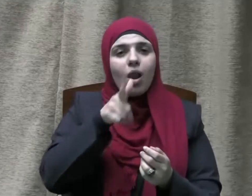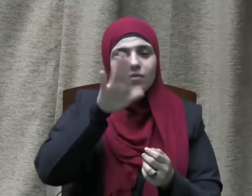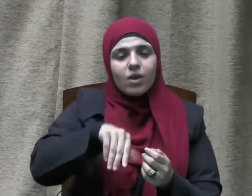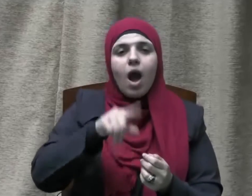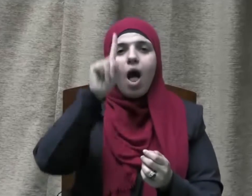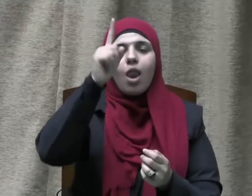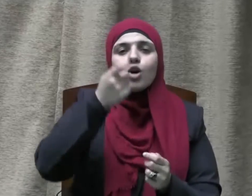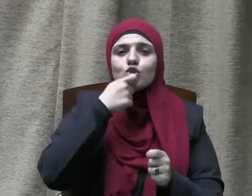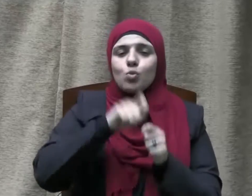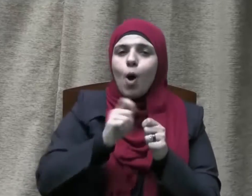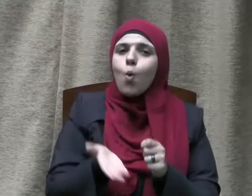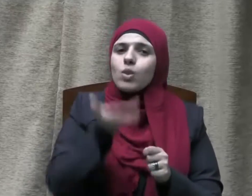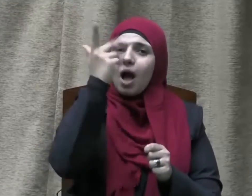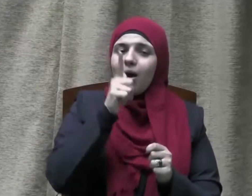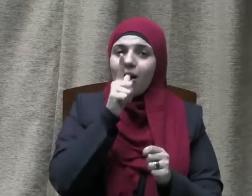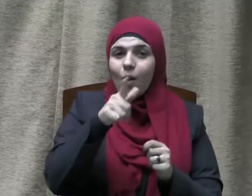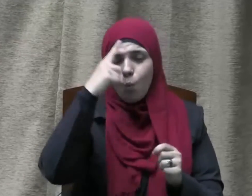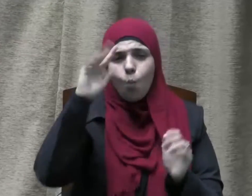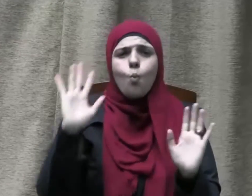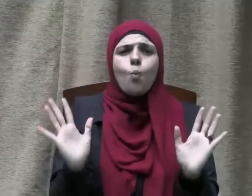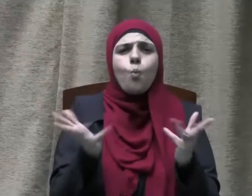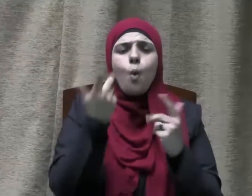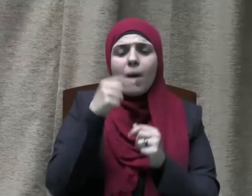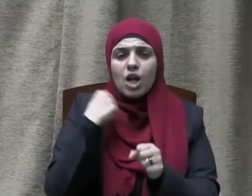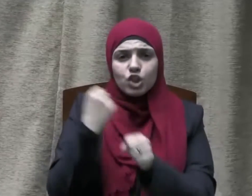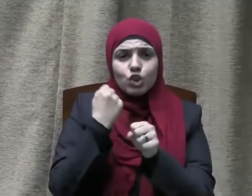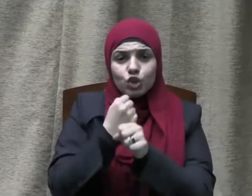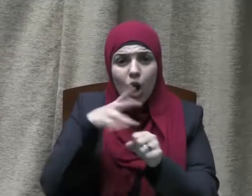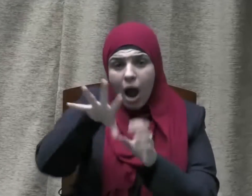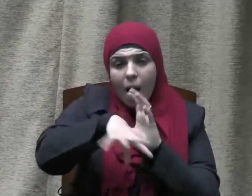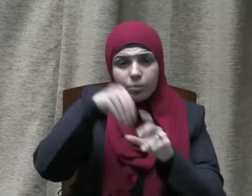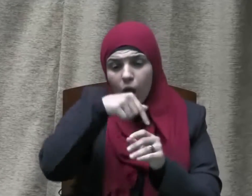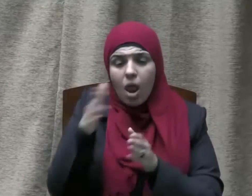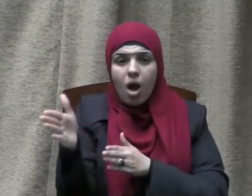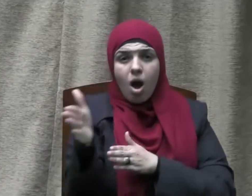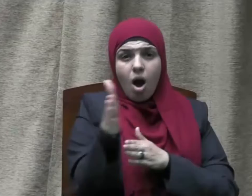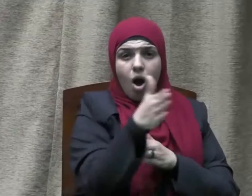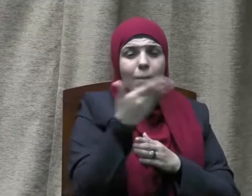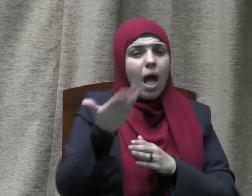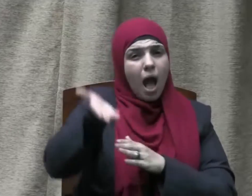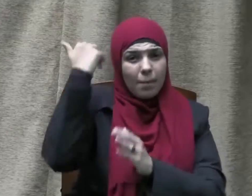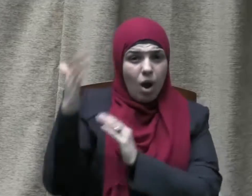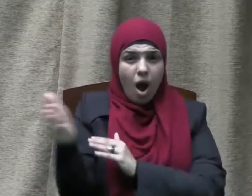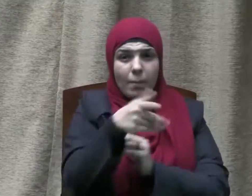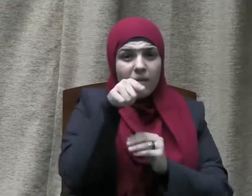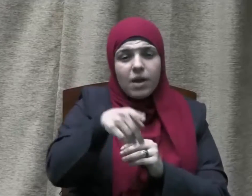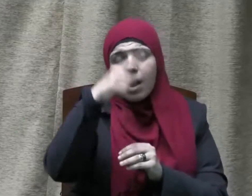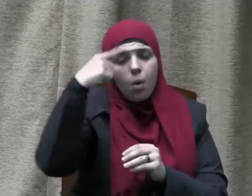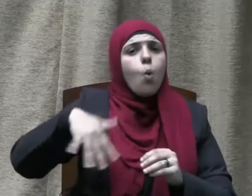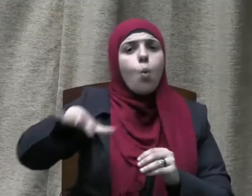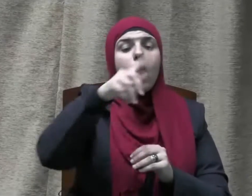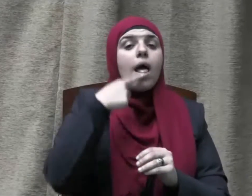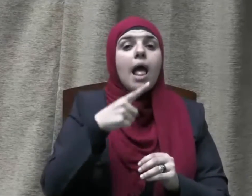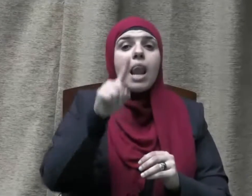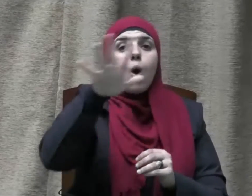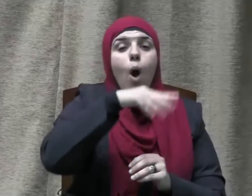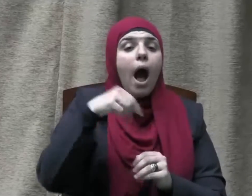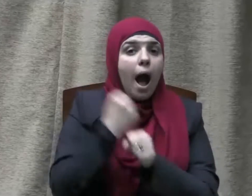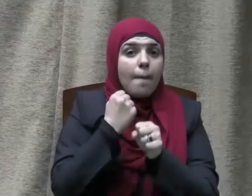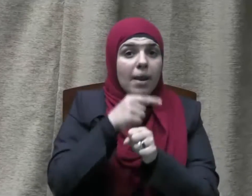سبحانه وما جعلنا القبلة التي كنت عليها إلا لنعلم من يتبع الرسول